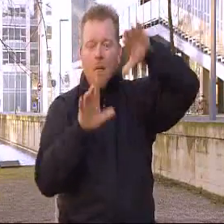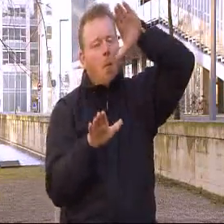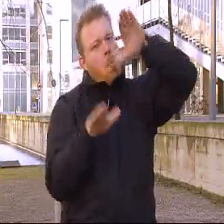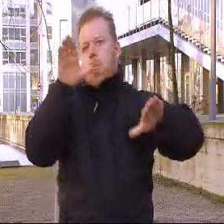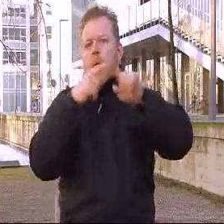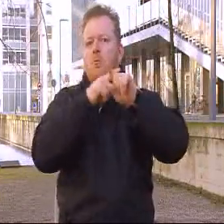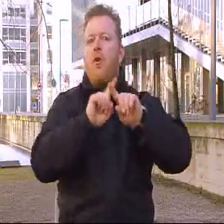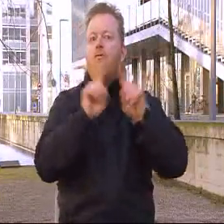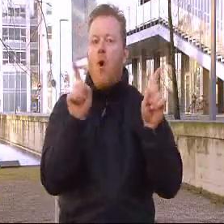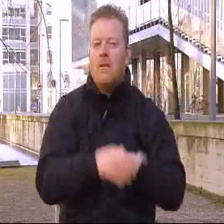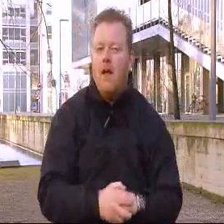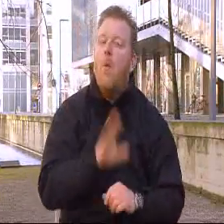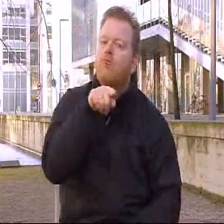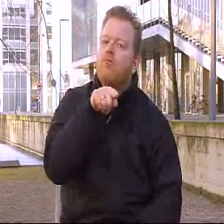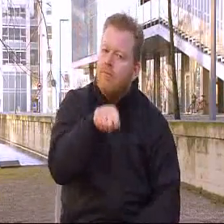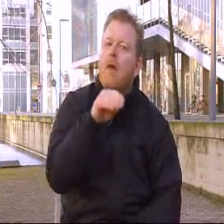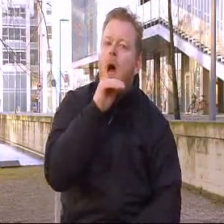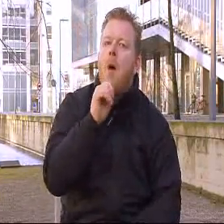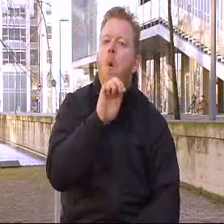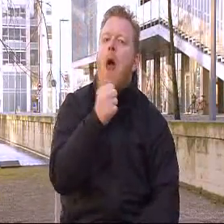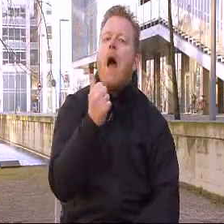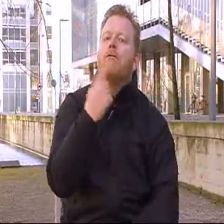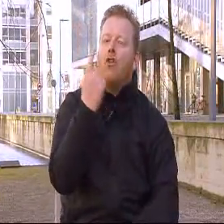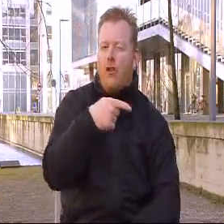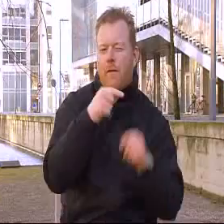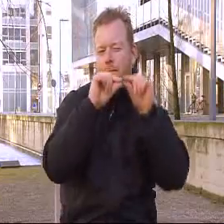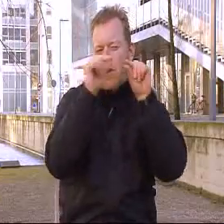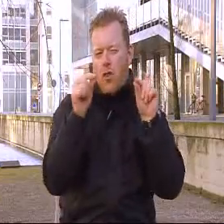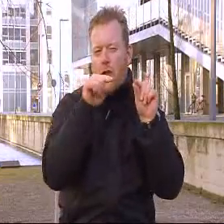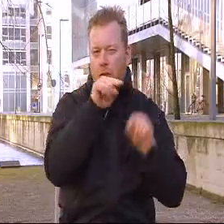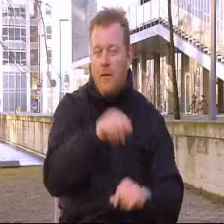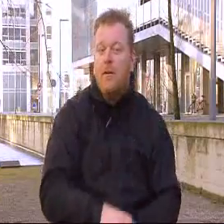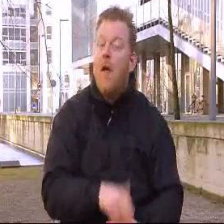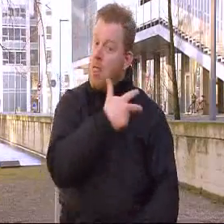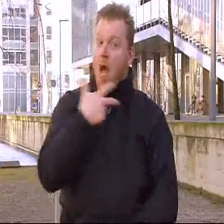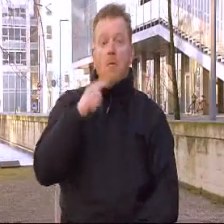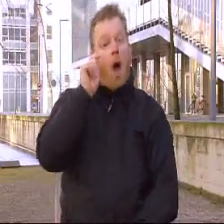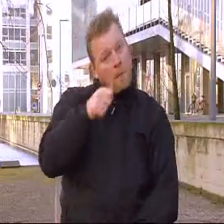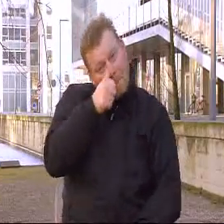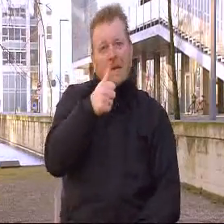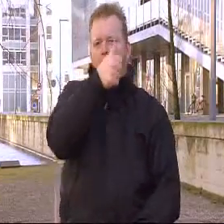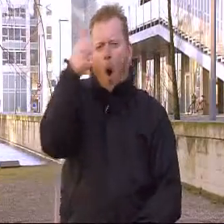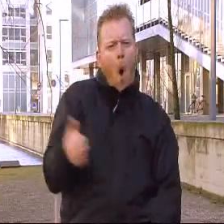der hvor de støder sammen. Og det område kaldes for polarfronten. Danmark ligger det meste over i det område.